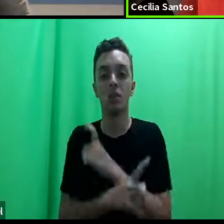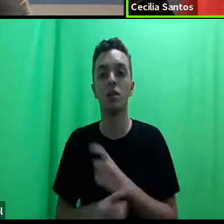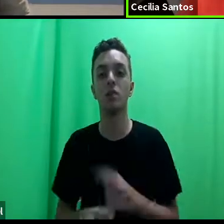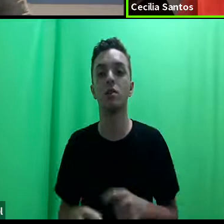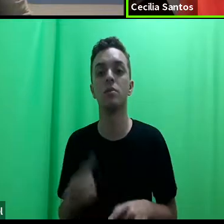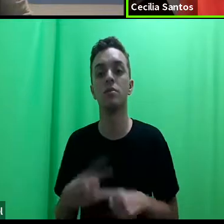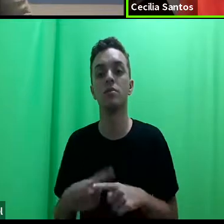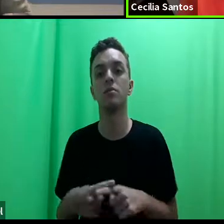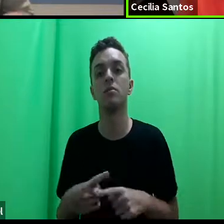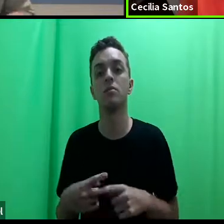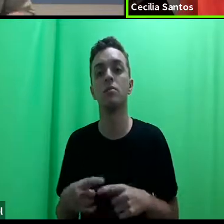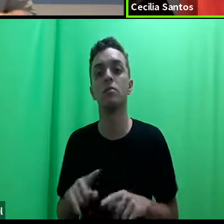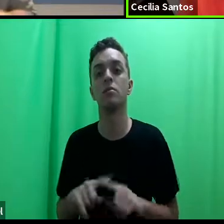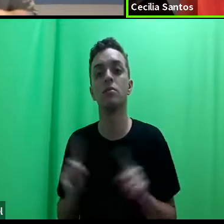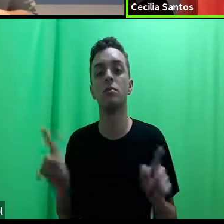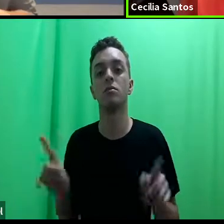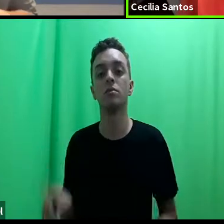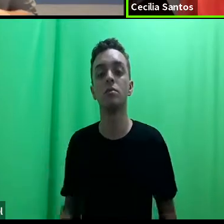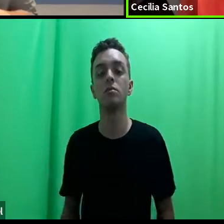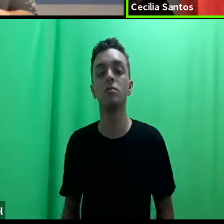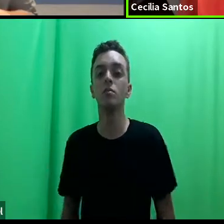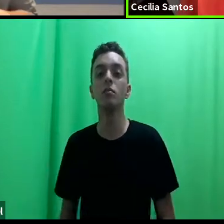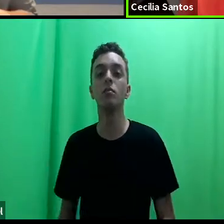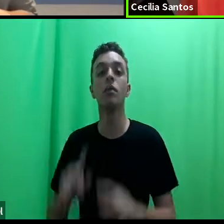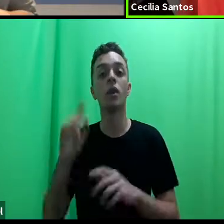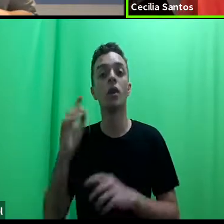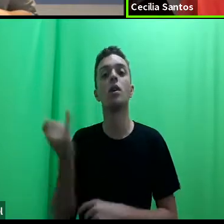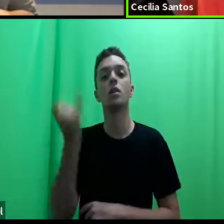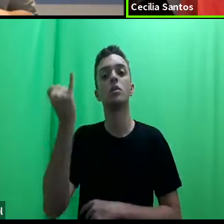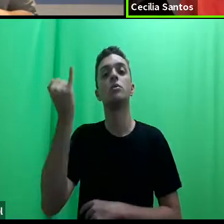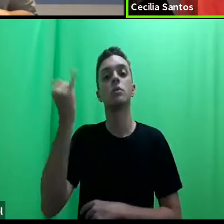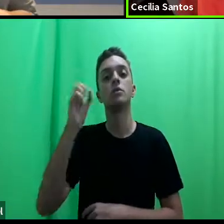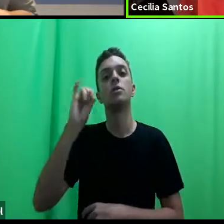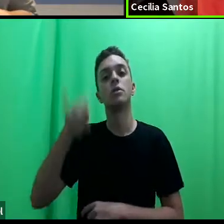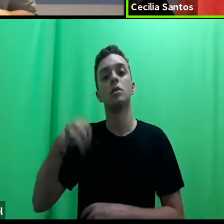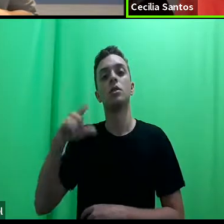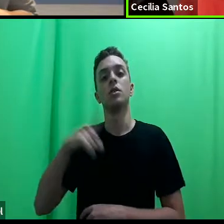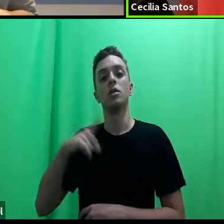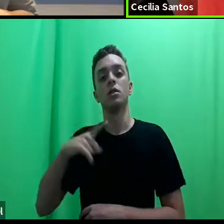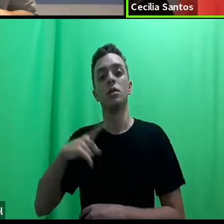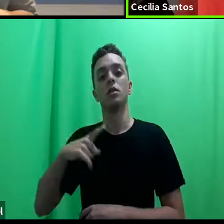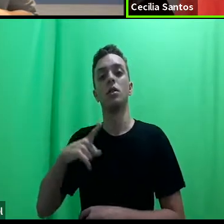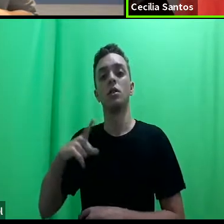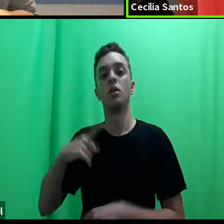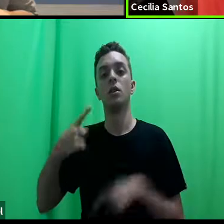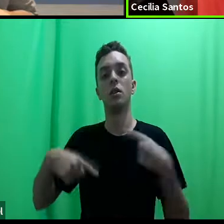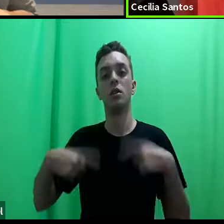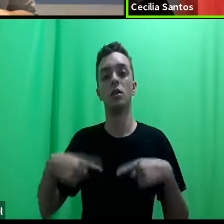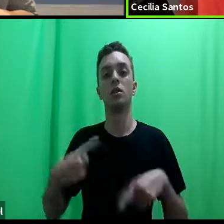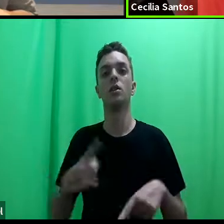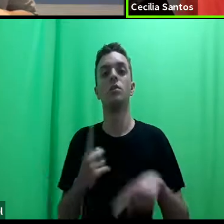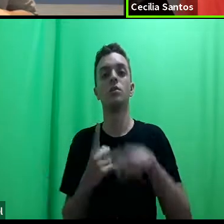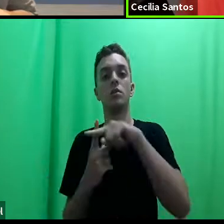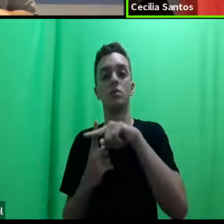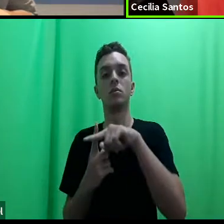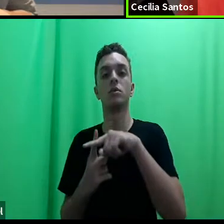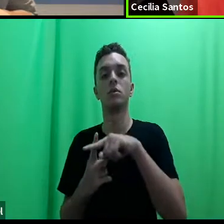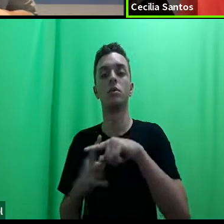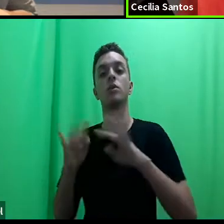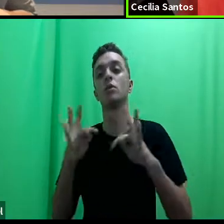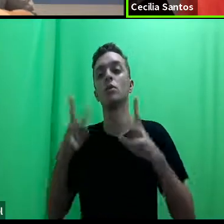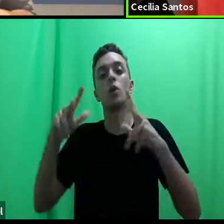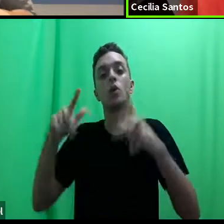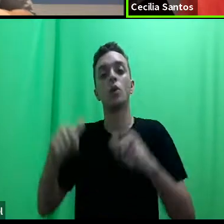Mas eu acho que é importante haver uma política afirmativa em todos os